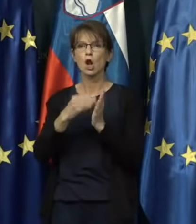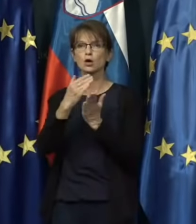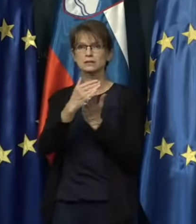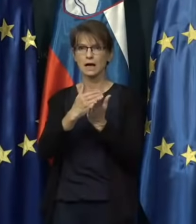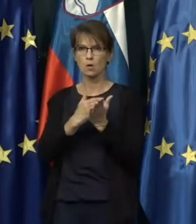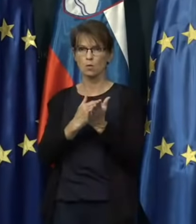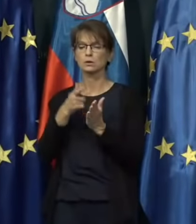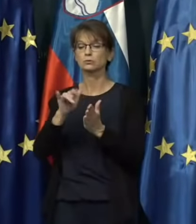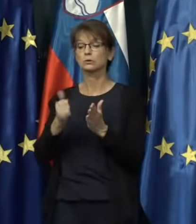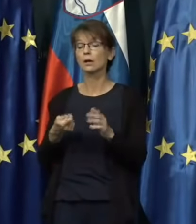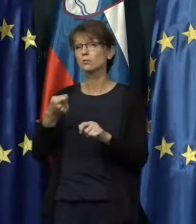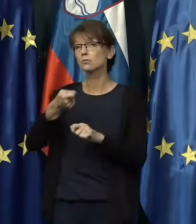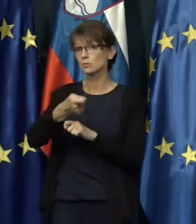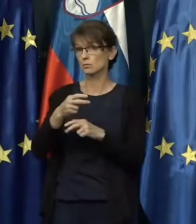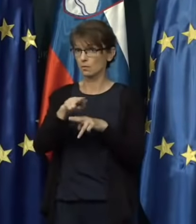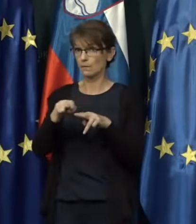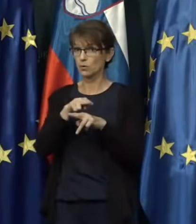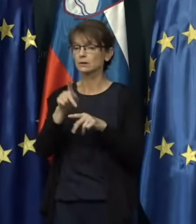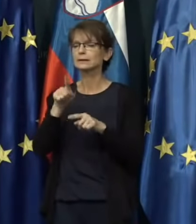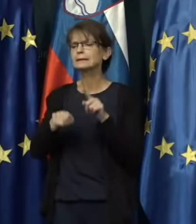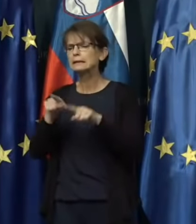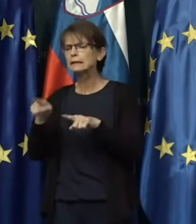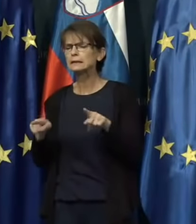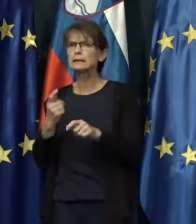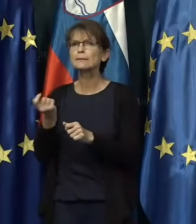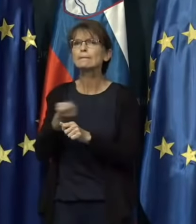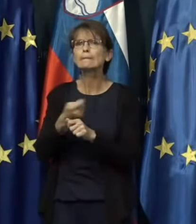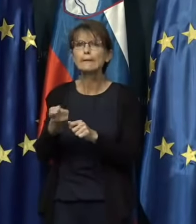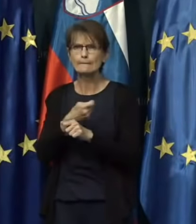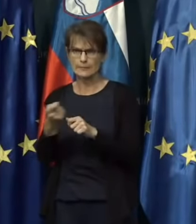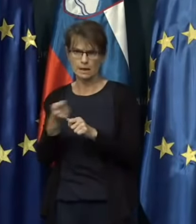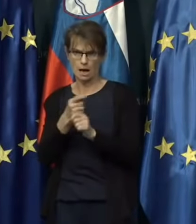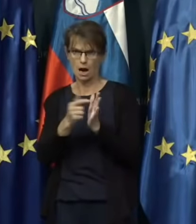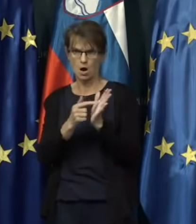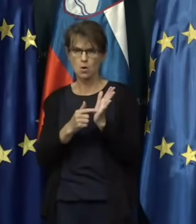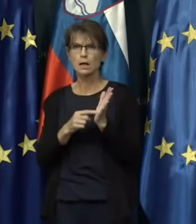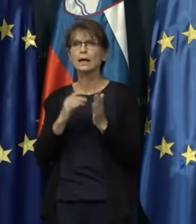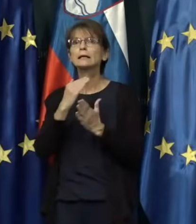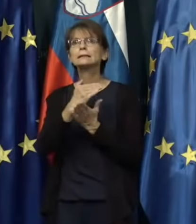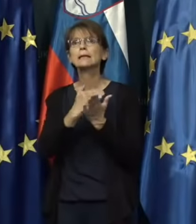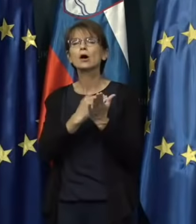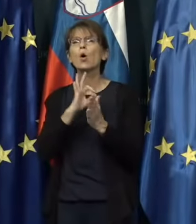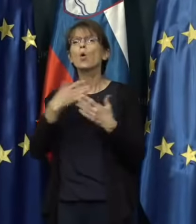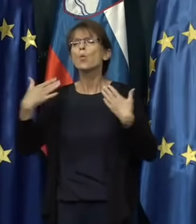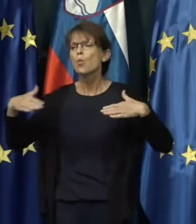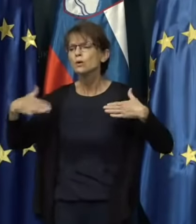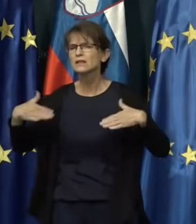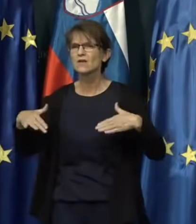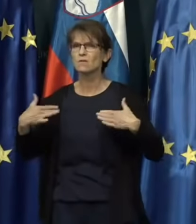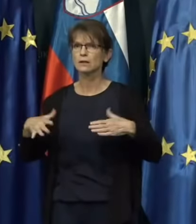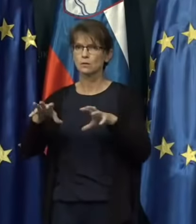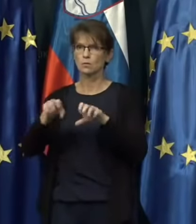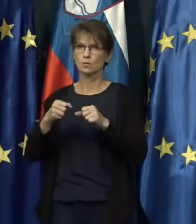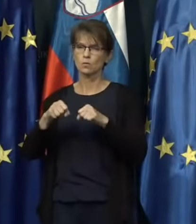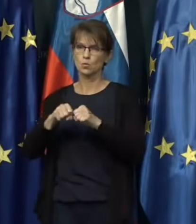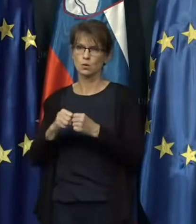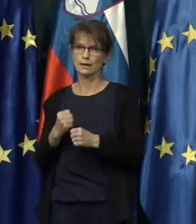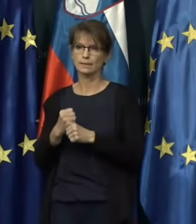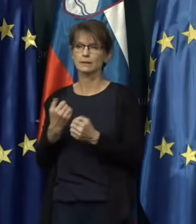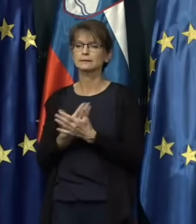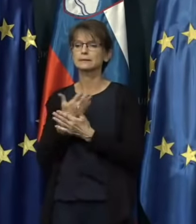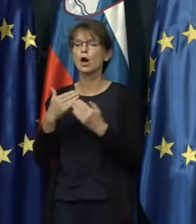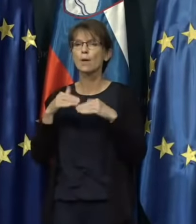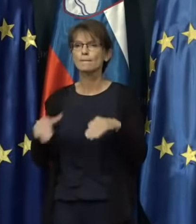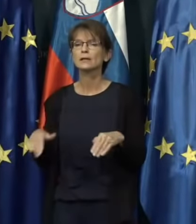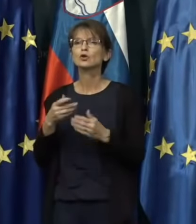torej dopolnitve in nekatere popravke zakona o interventnih ukrepih za umilitev in odpravo posledic